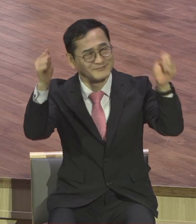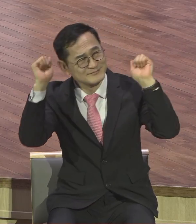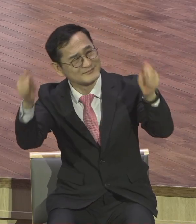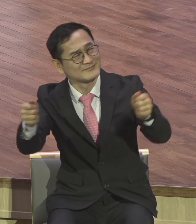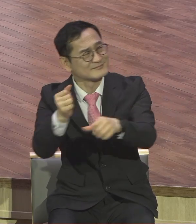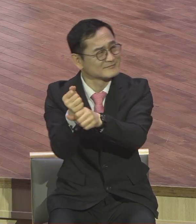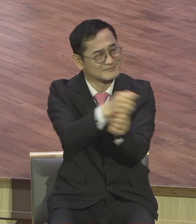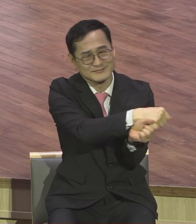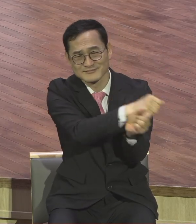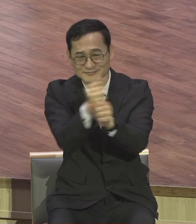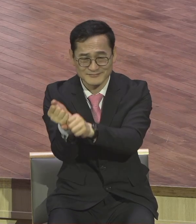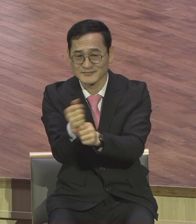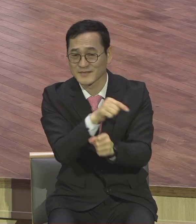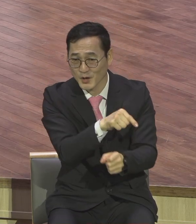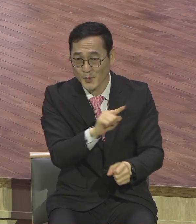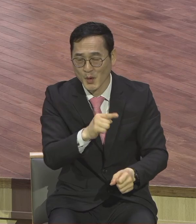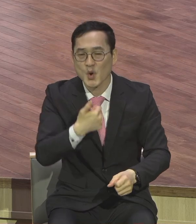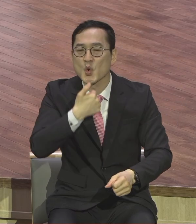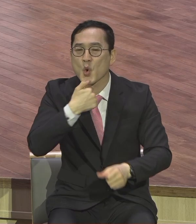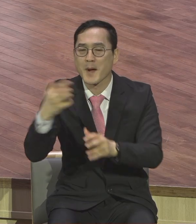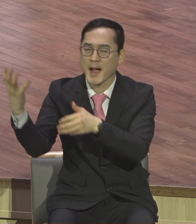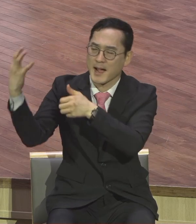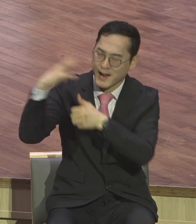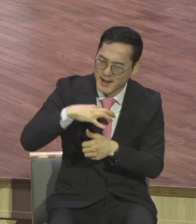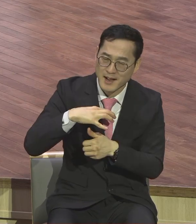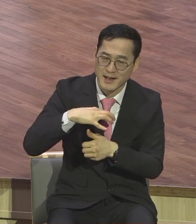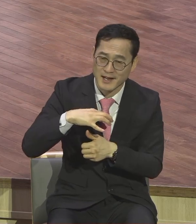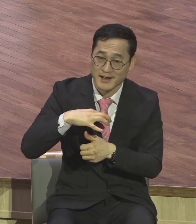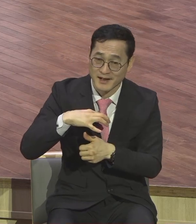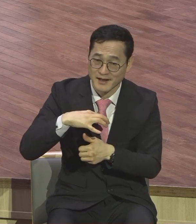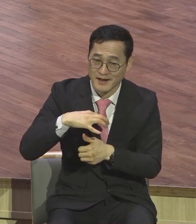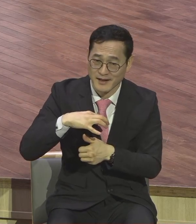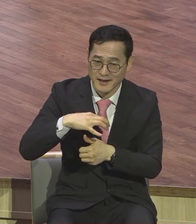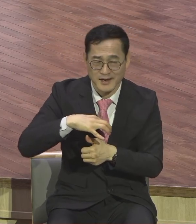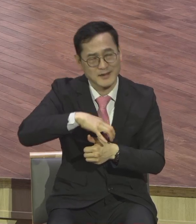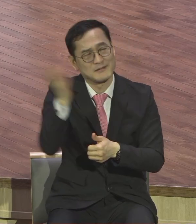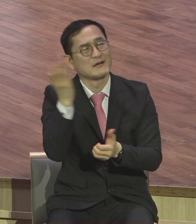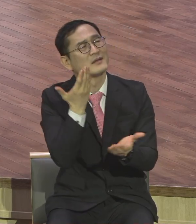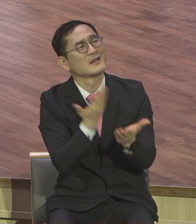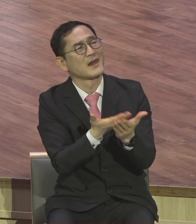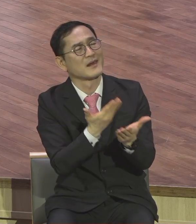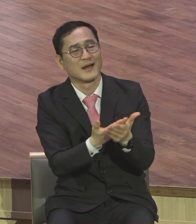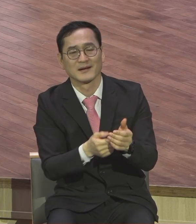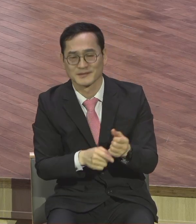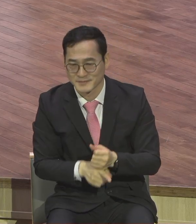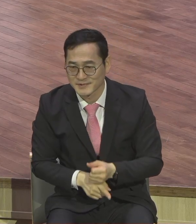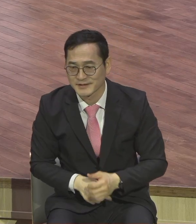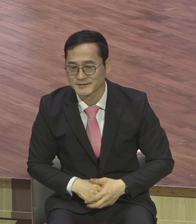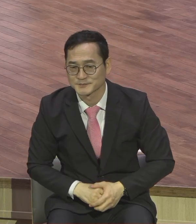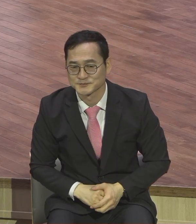로마의 압재로부터 자신들을 구원해달라라는 뜻이에요 그런데